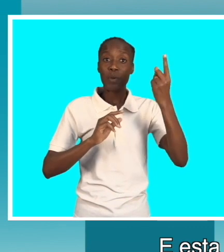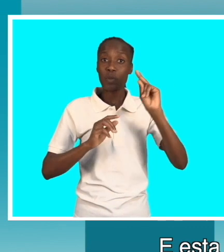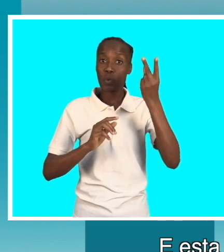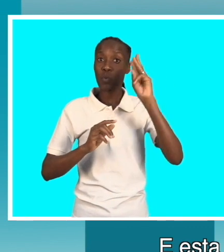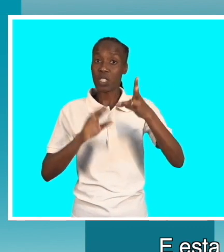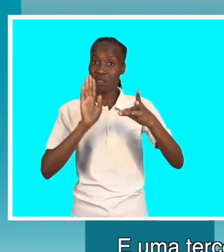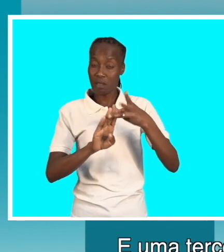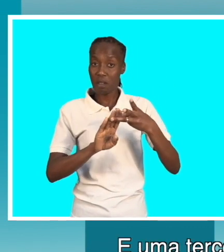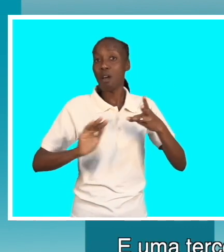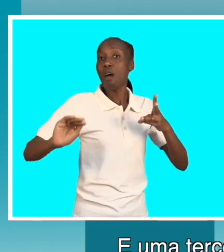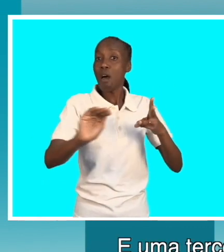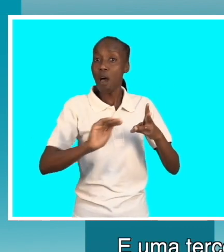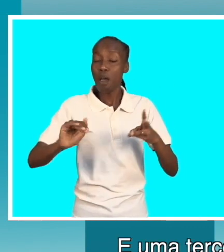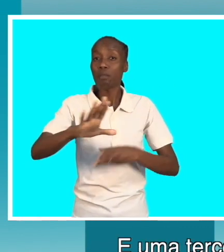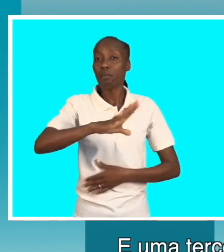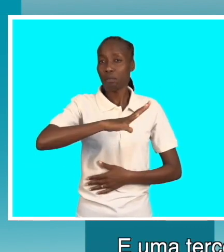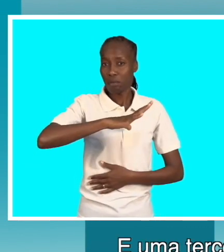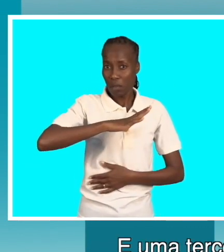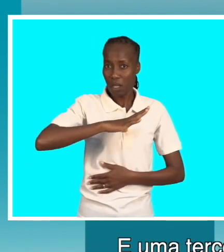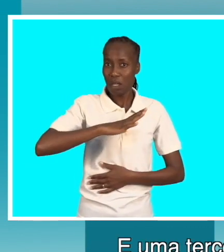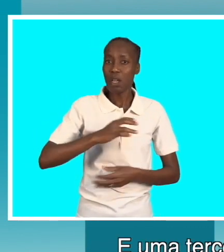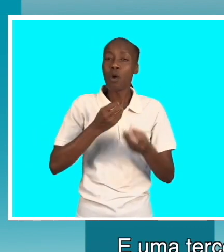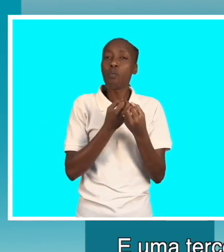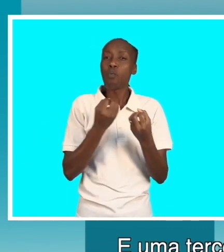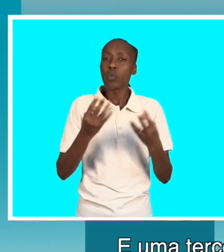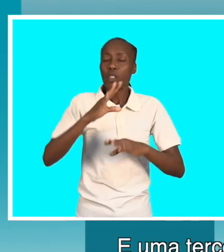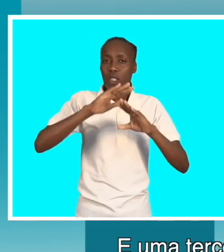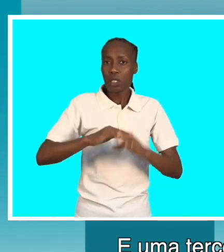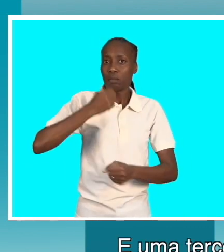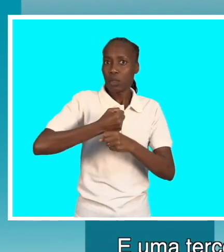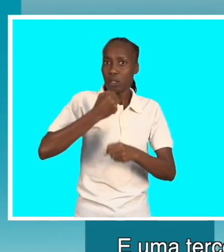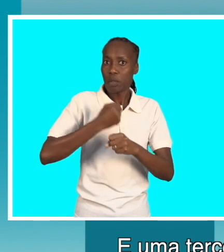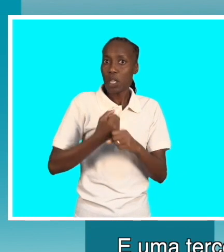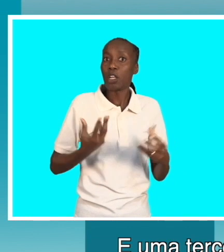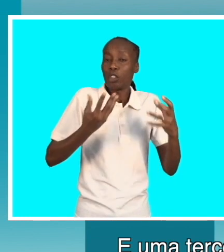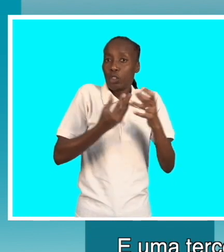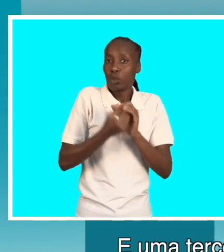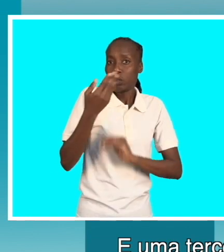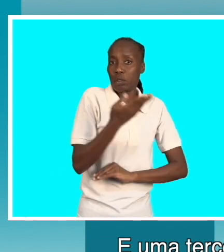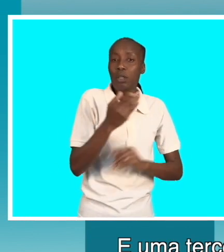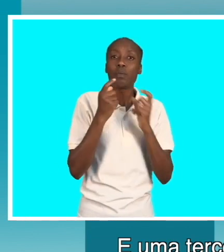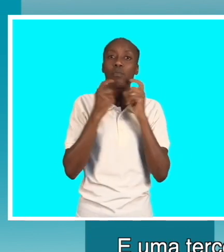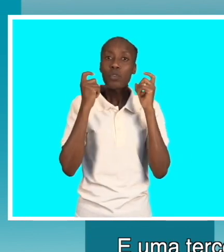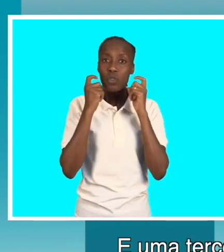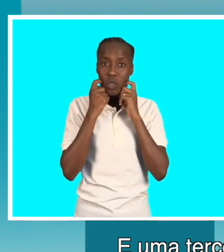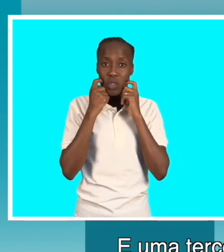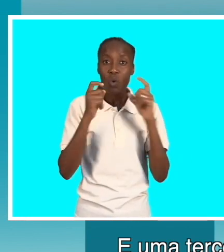encontros e uma terceira era a área onde nós temos muitos, a gente está trabalhando perto